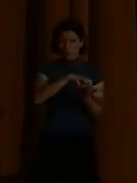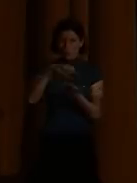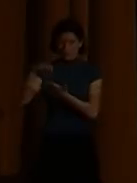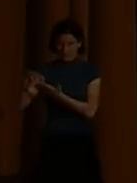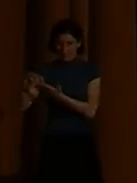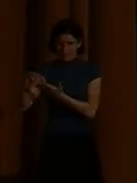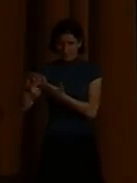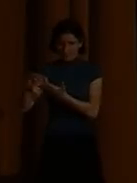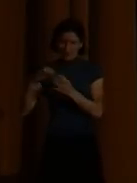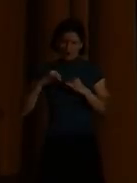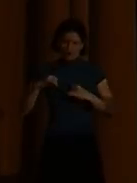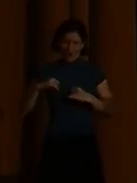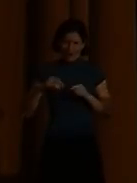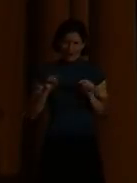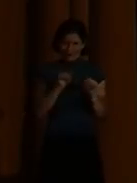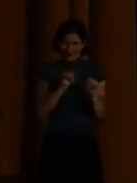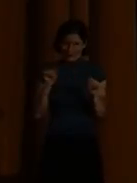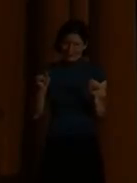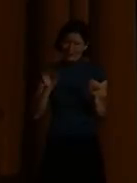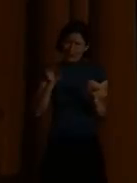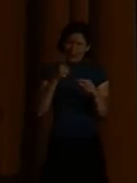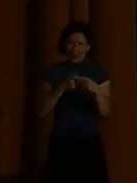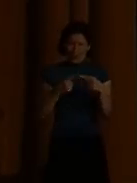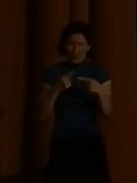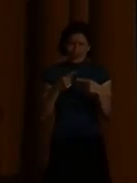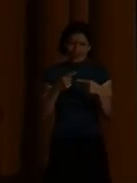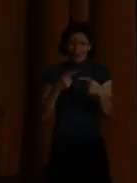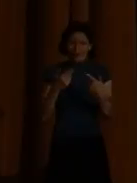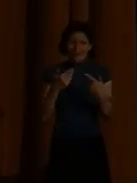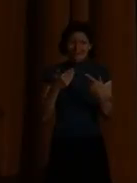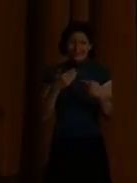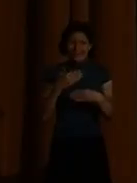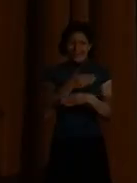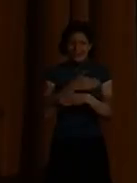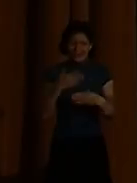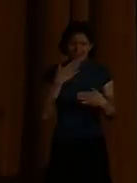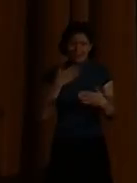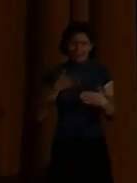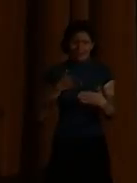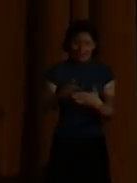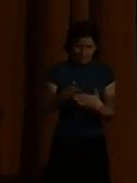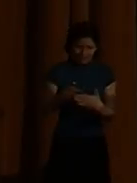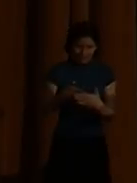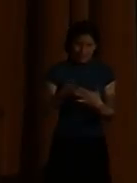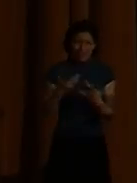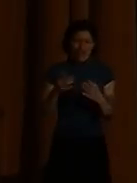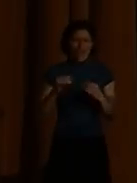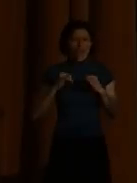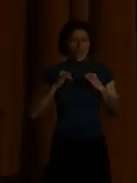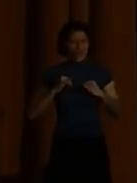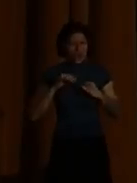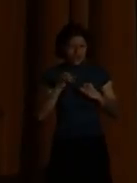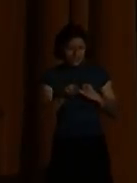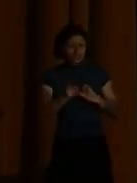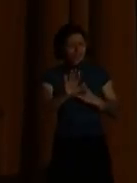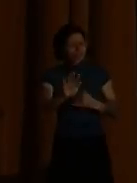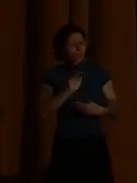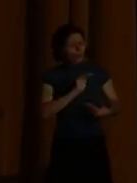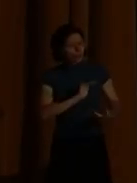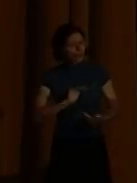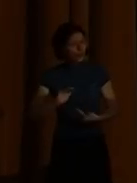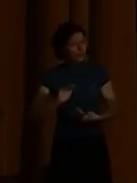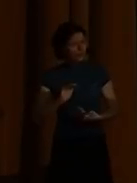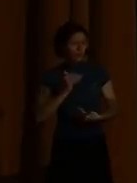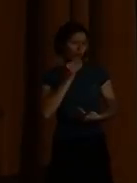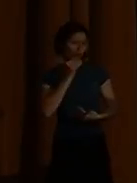Das sind Schüler mit Verhaltensauffälligkeiten und manche